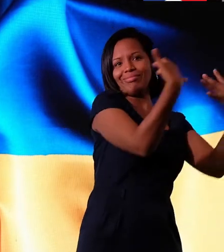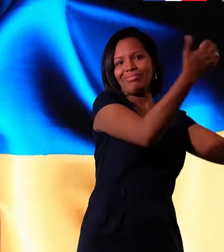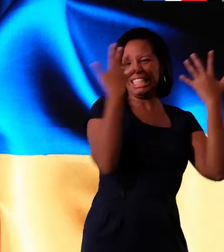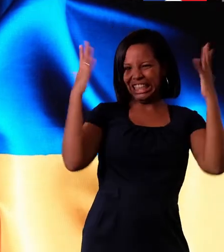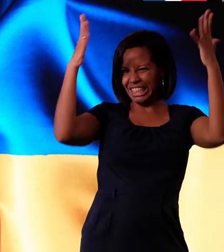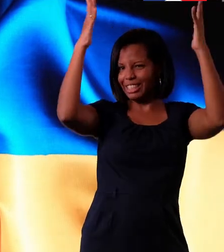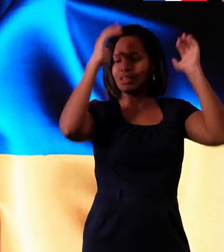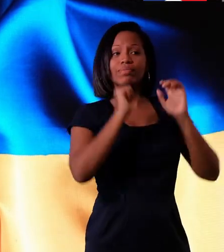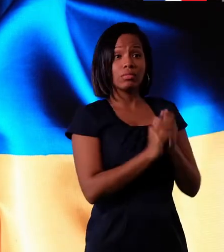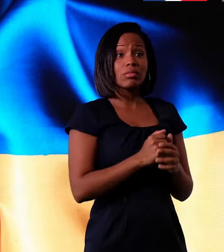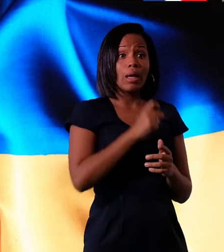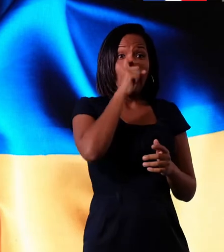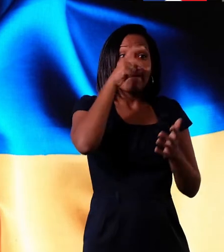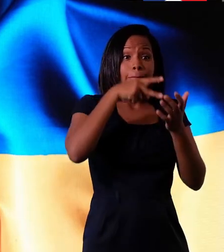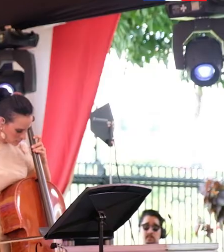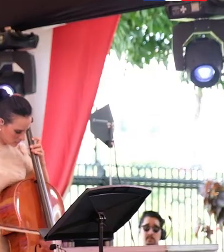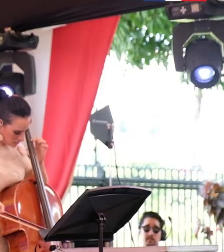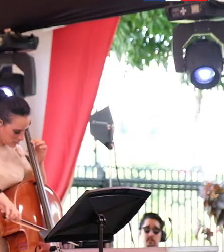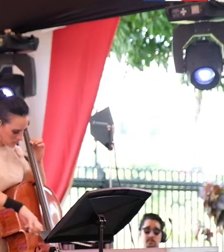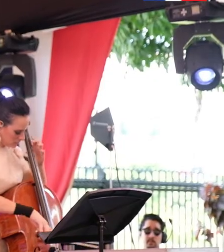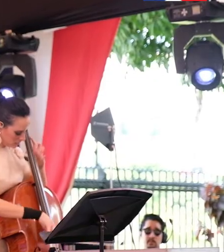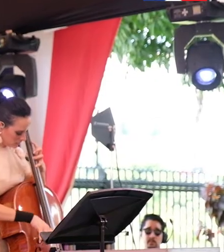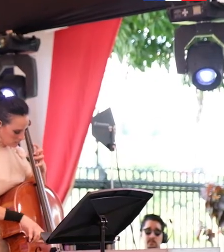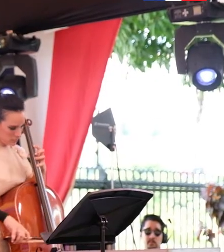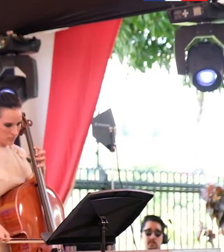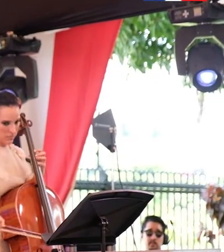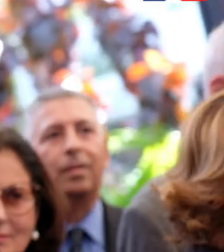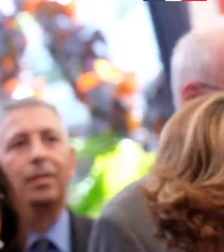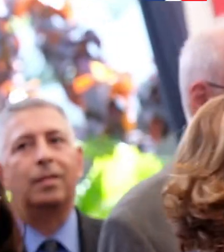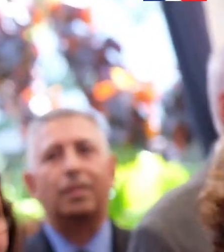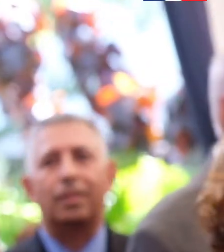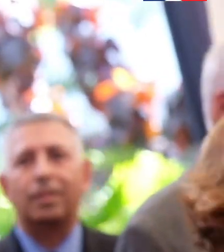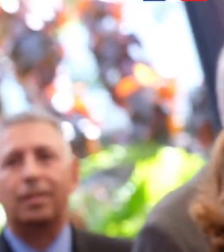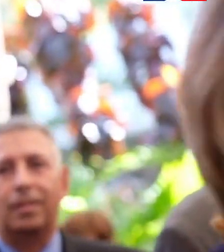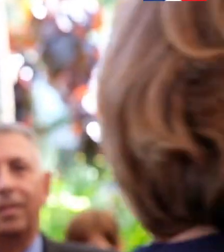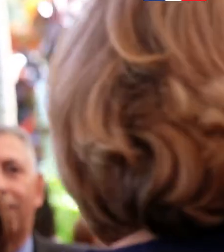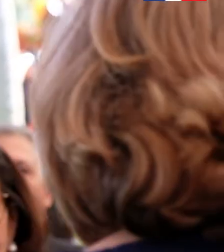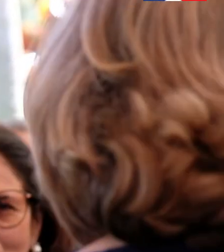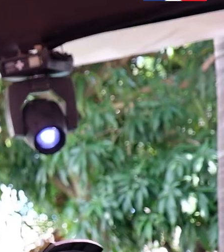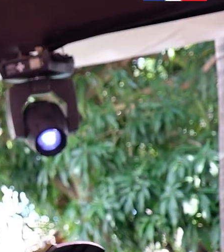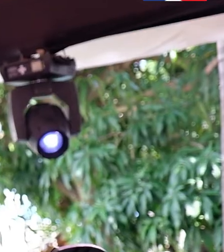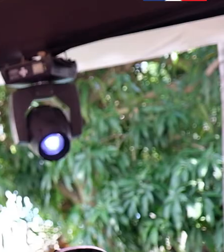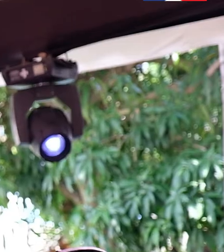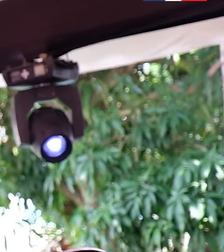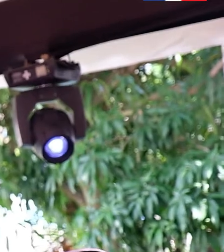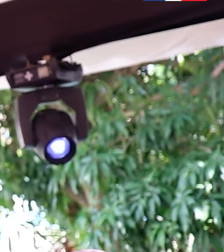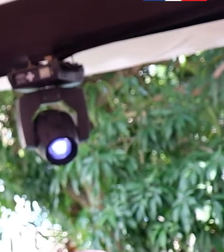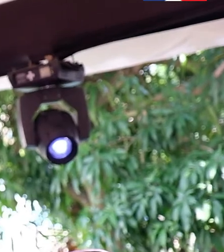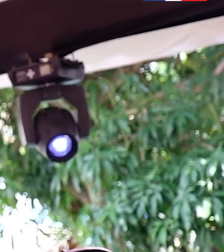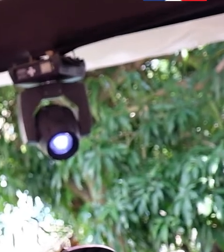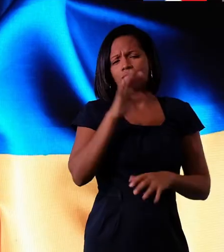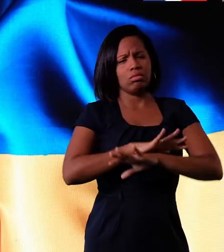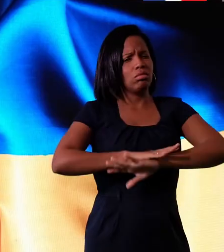1945, es la negación absoluta de nuestros valores comunes. En